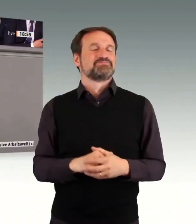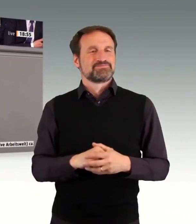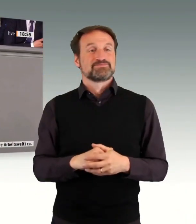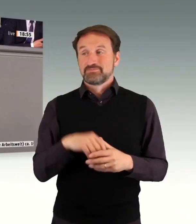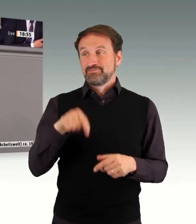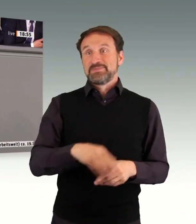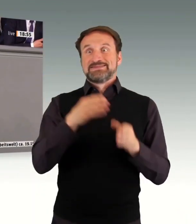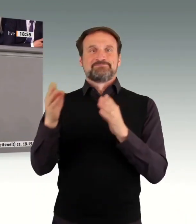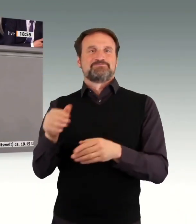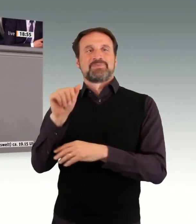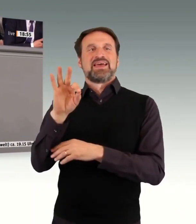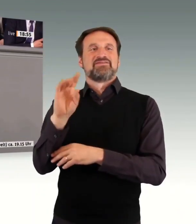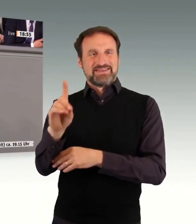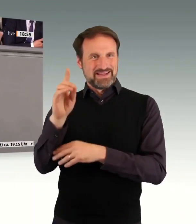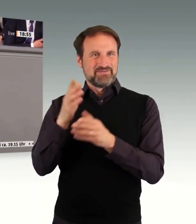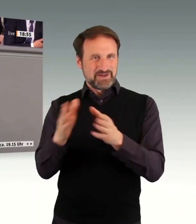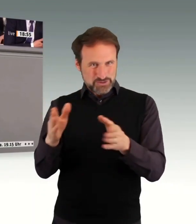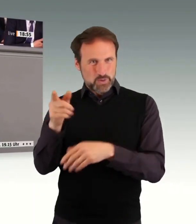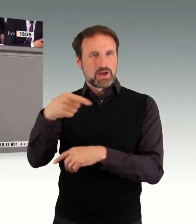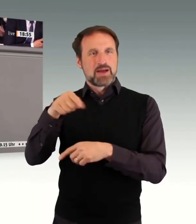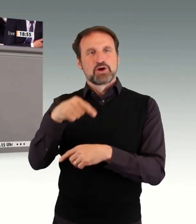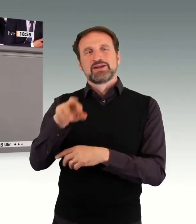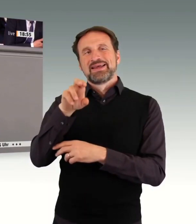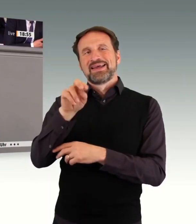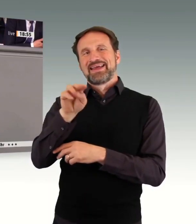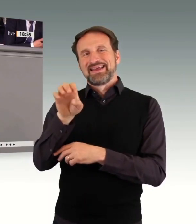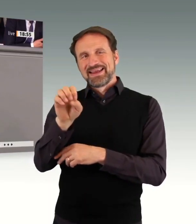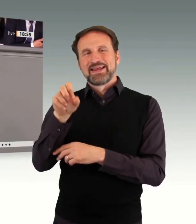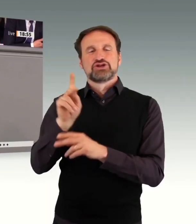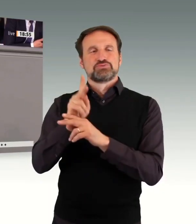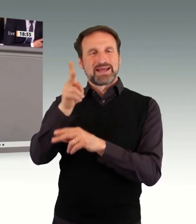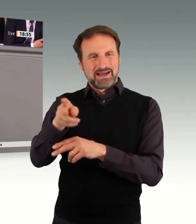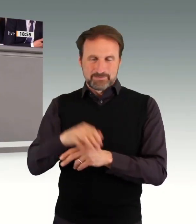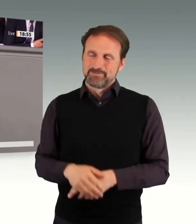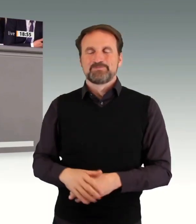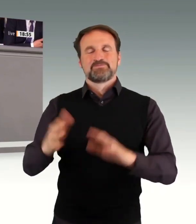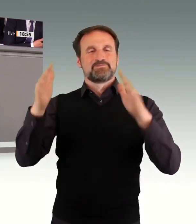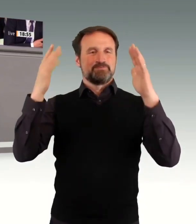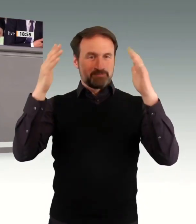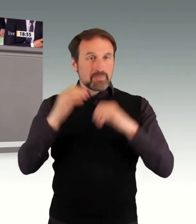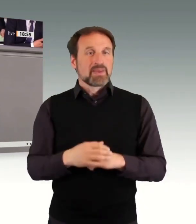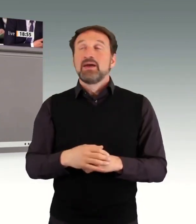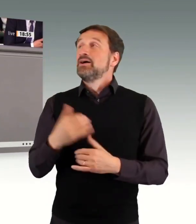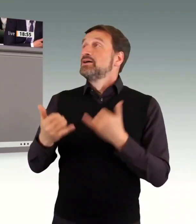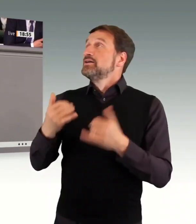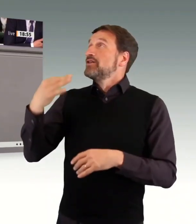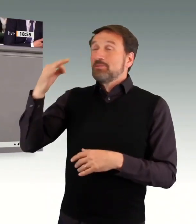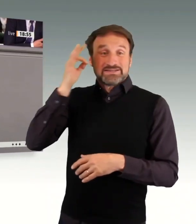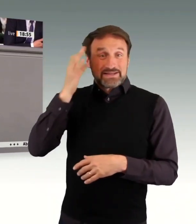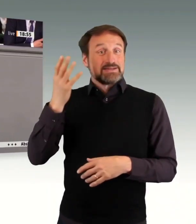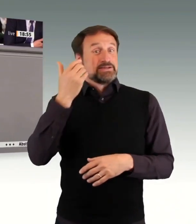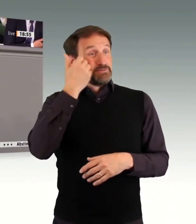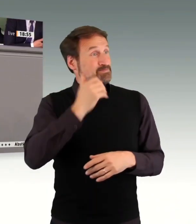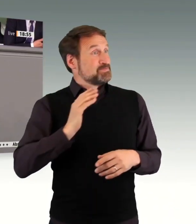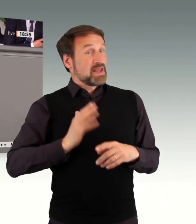Die Zahlen, es geht hier um die Inklusion von Behinderten in den Arbeitsmarkt, sind erschreckend. Seit Jahren ist es ein wichtiges Thema. Und ich finde,